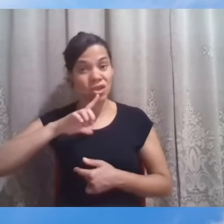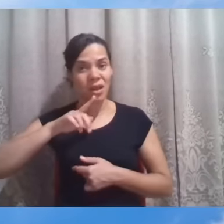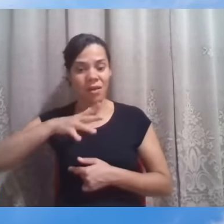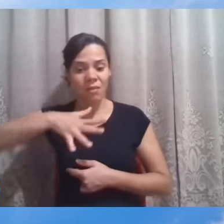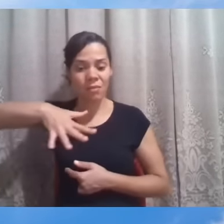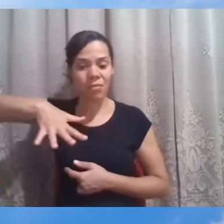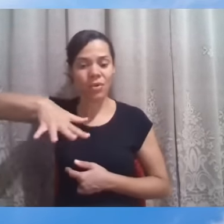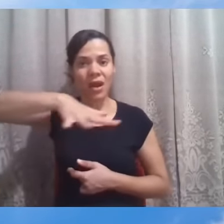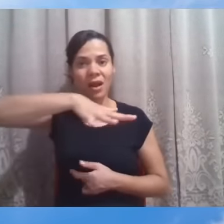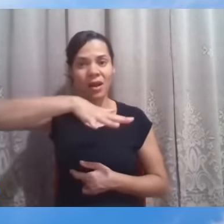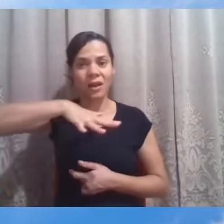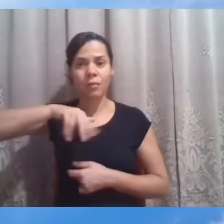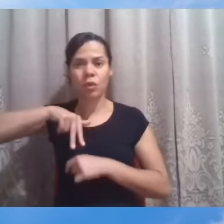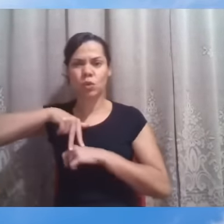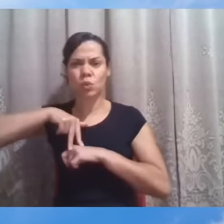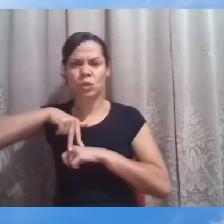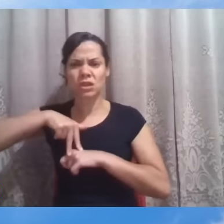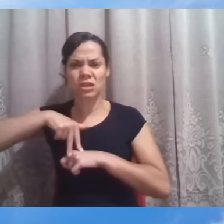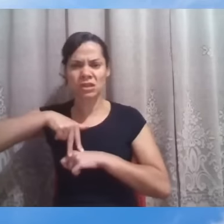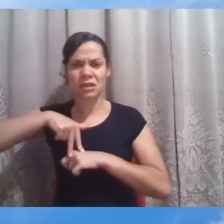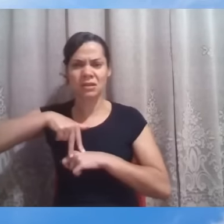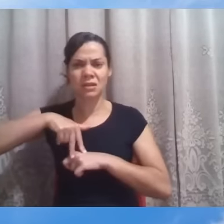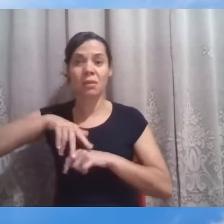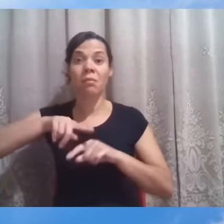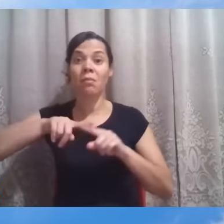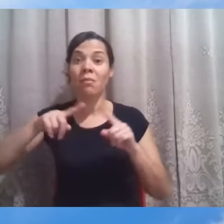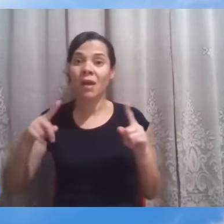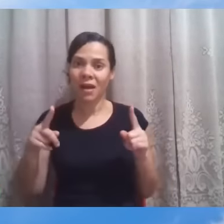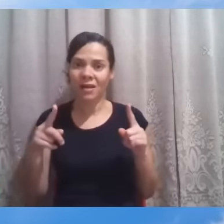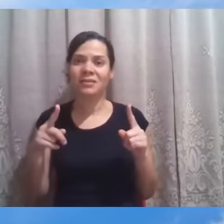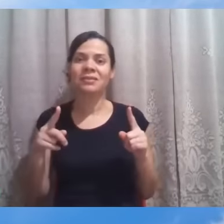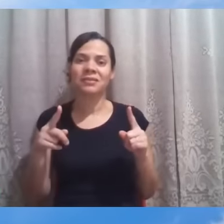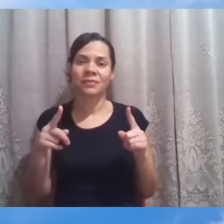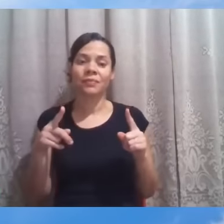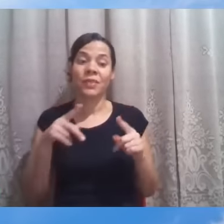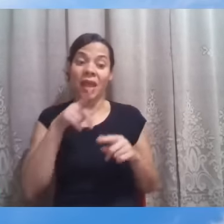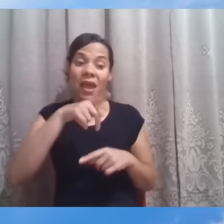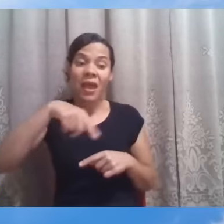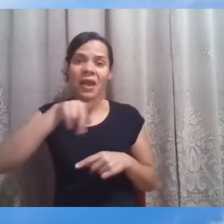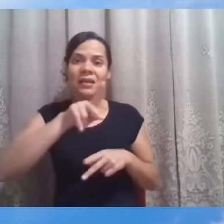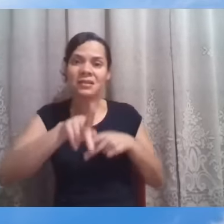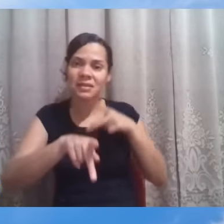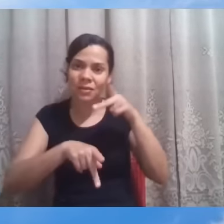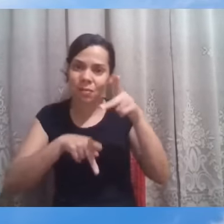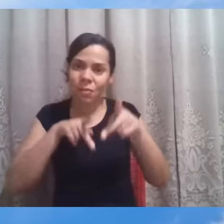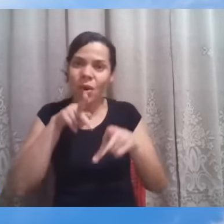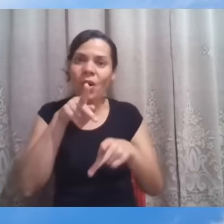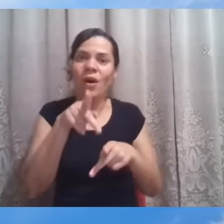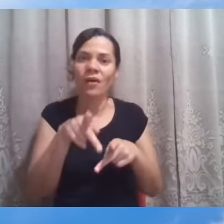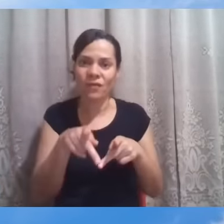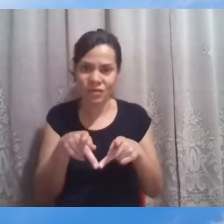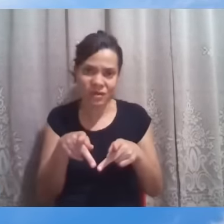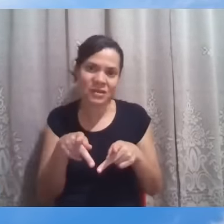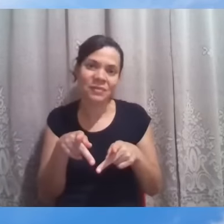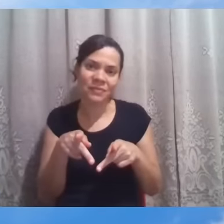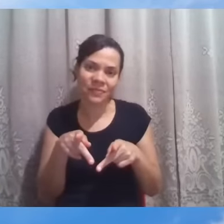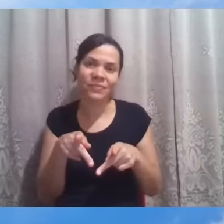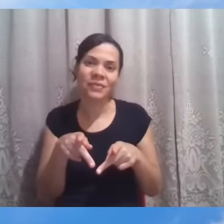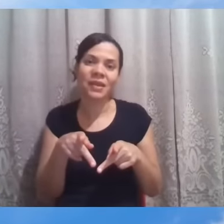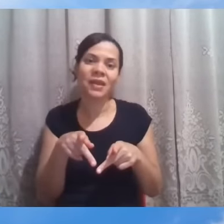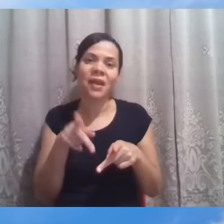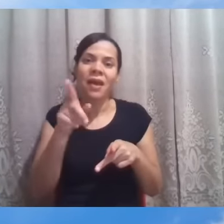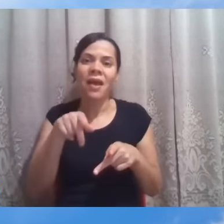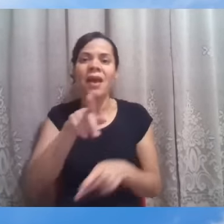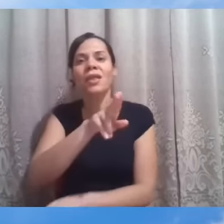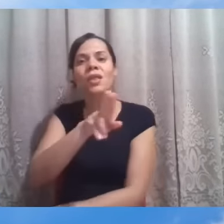algumas exceções, mas denominavam eles todos esses povos, outros que não eles, os judeus, gentios,